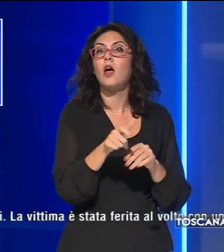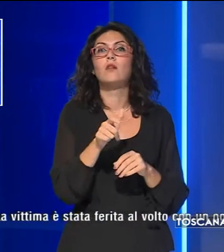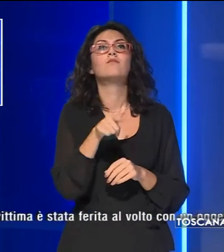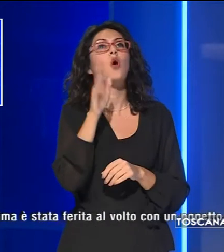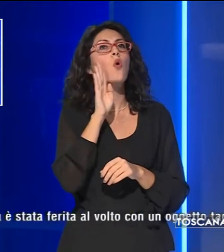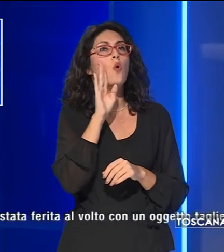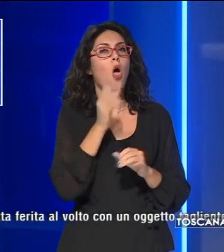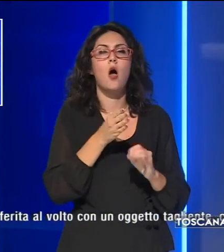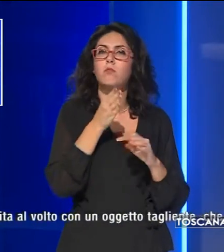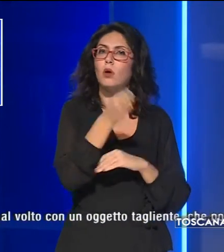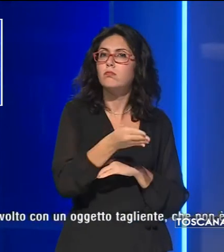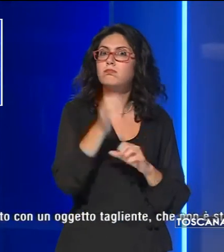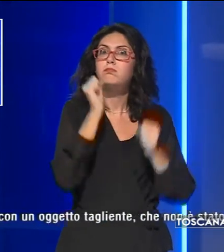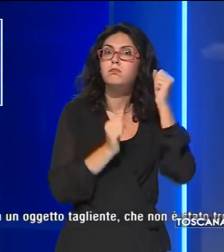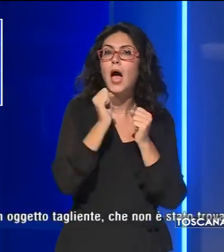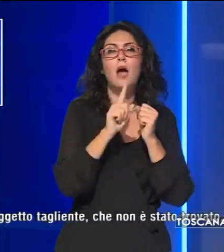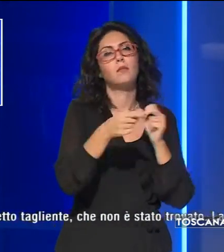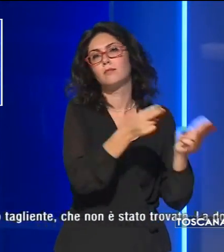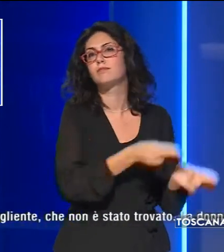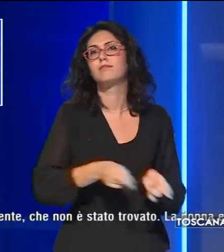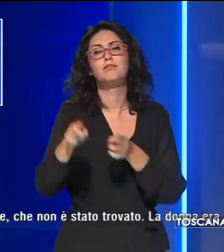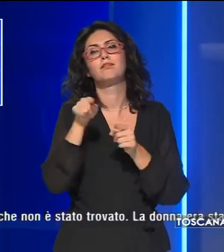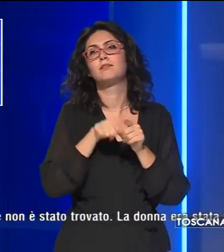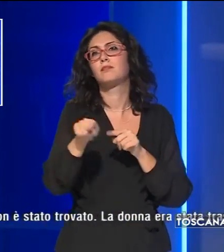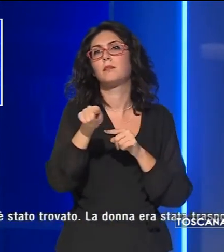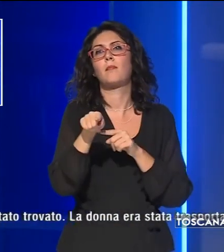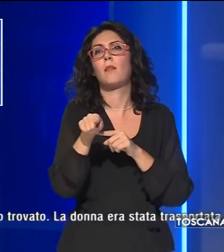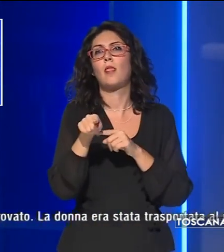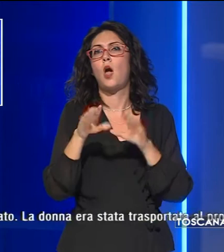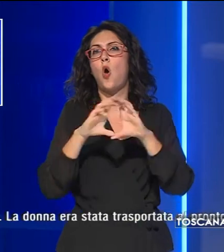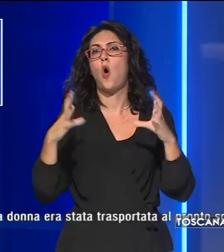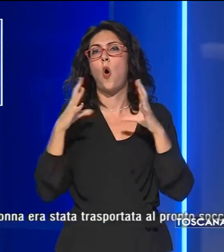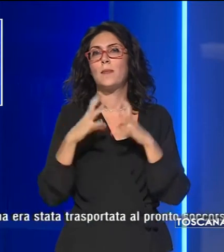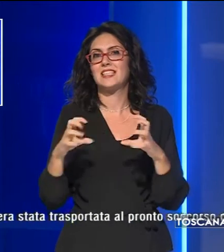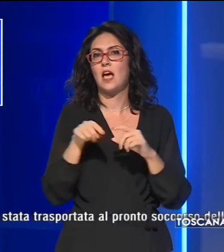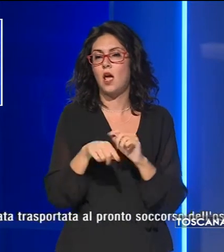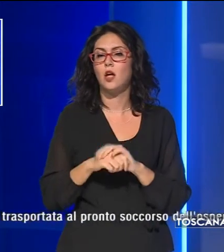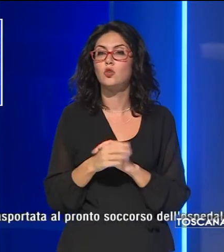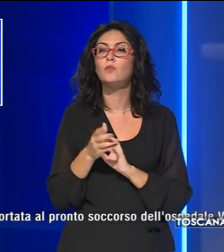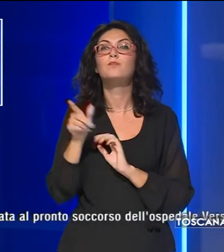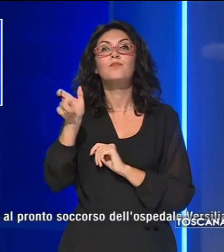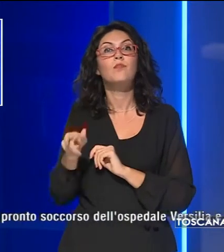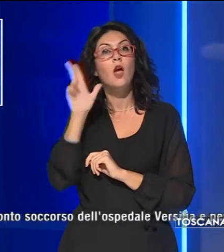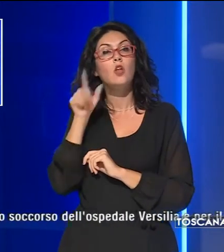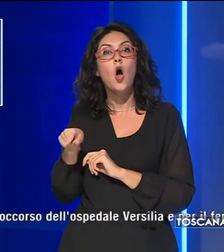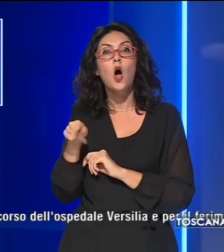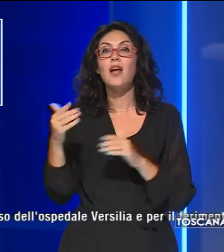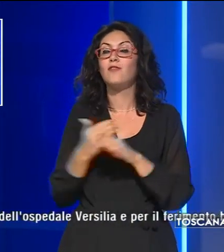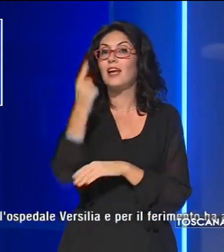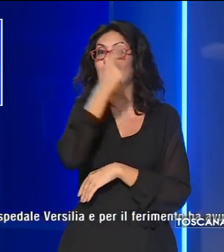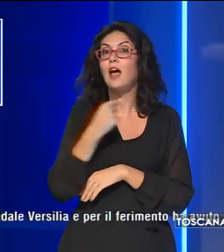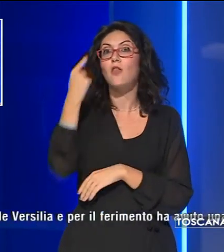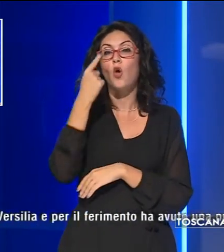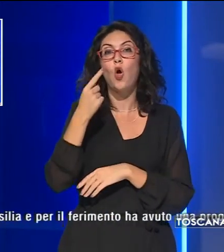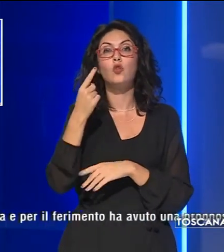commissariato per accertamenti. La vittima è stata ferita al volto con un oggetto